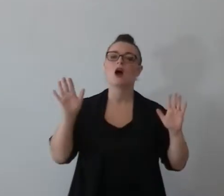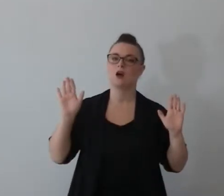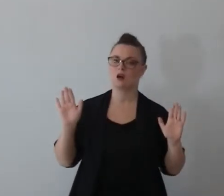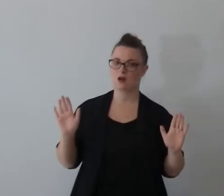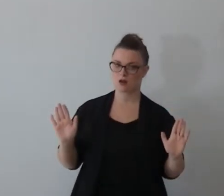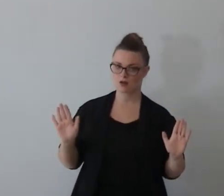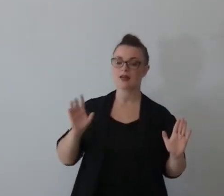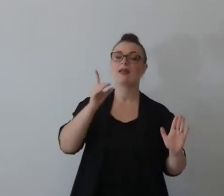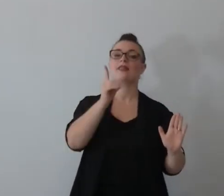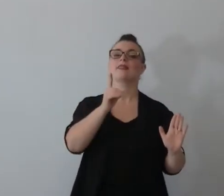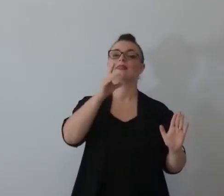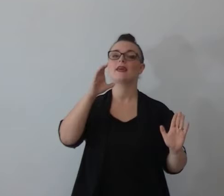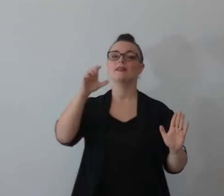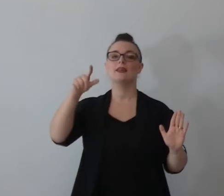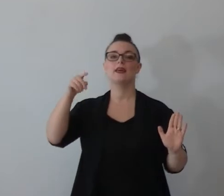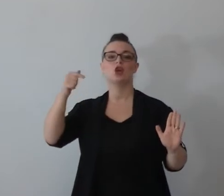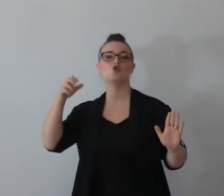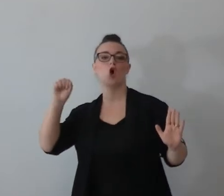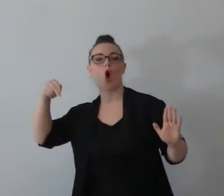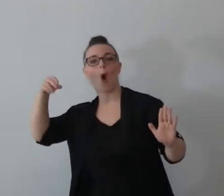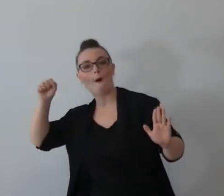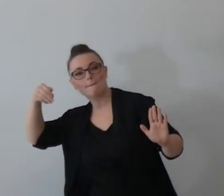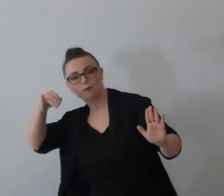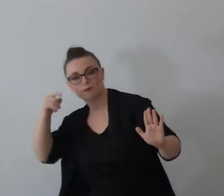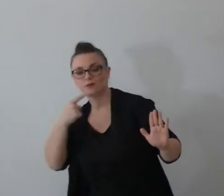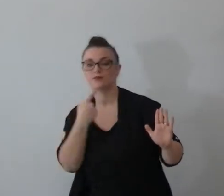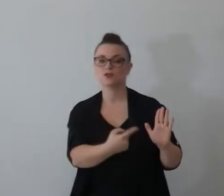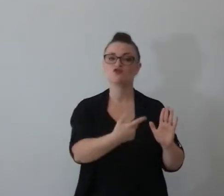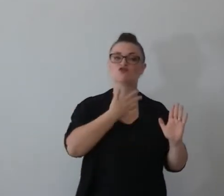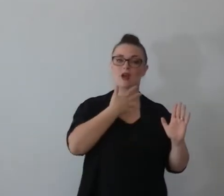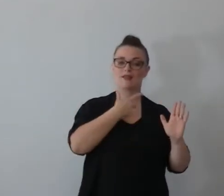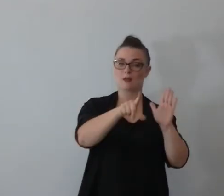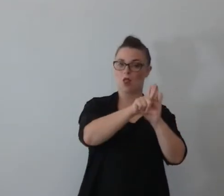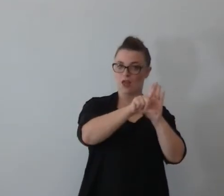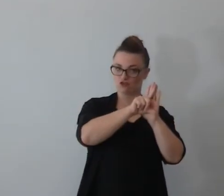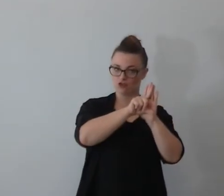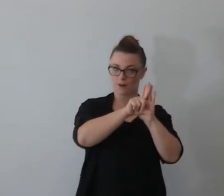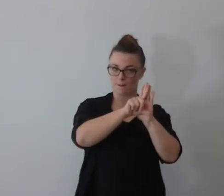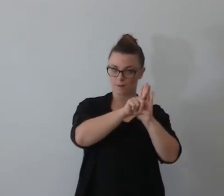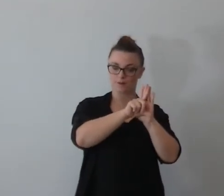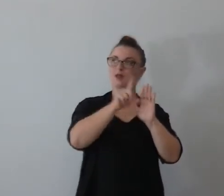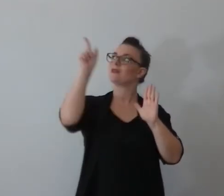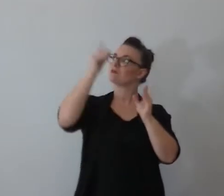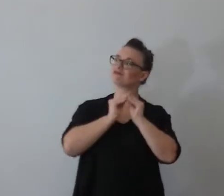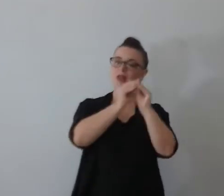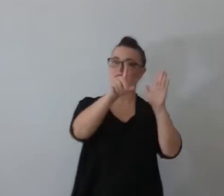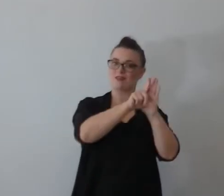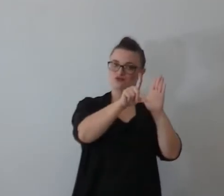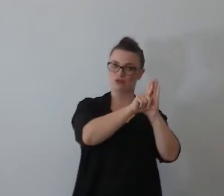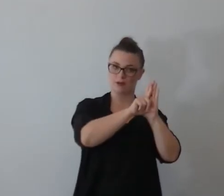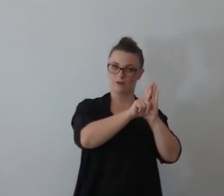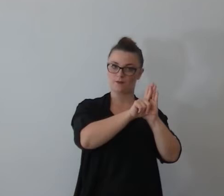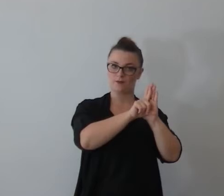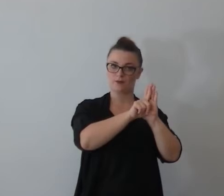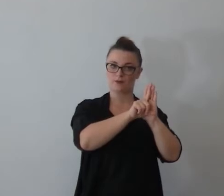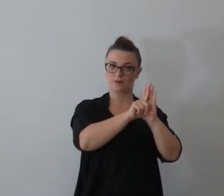il Deuteronomio 22 una legge allora c'era una prova ci doveva essere una